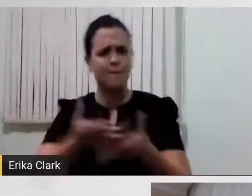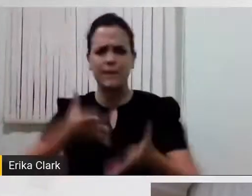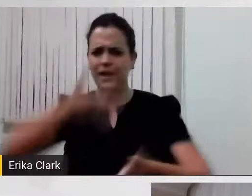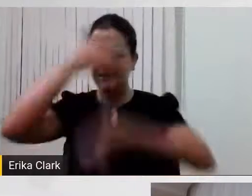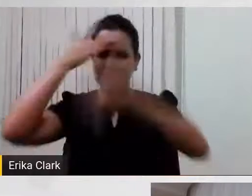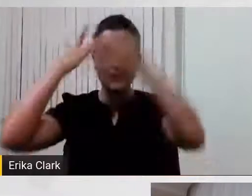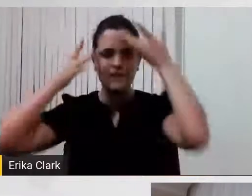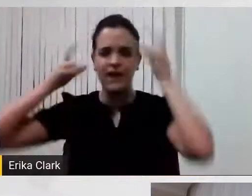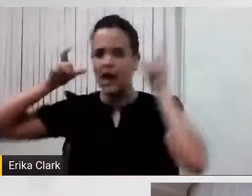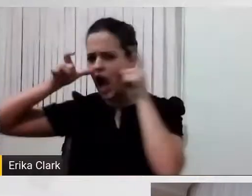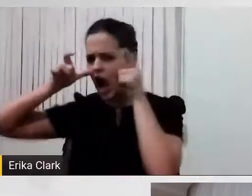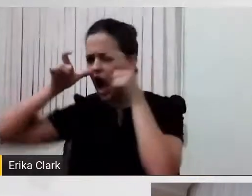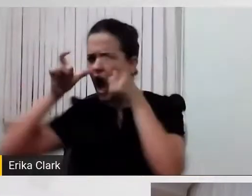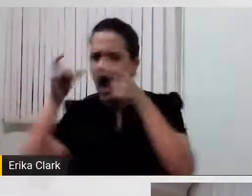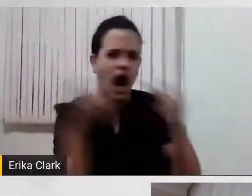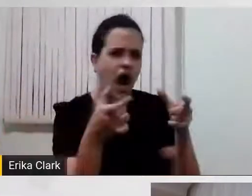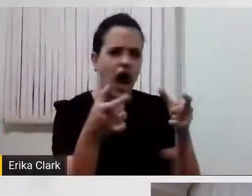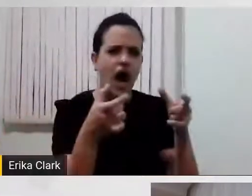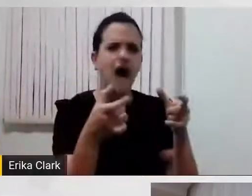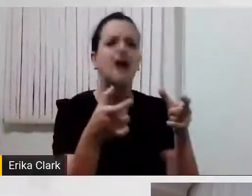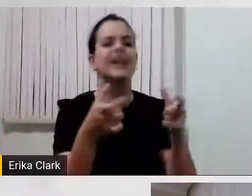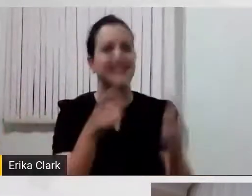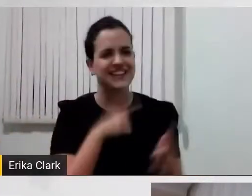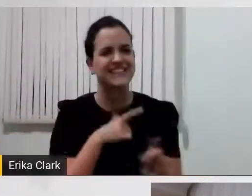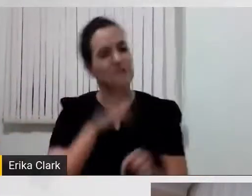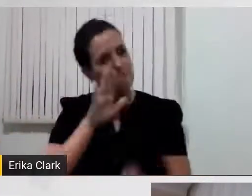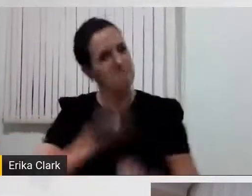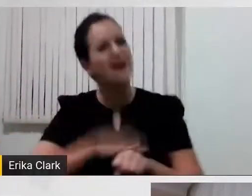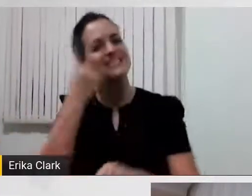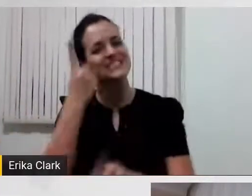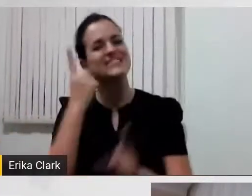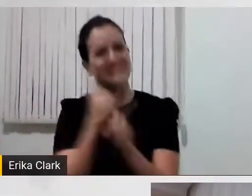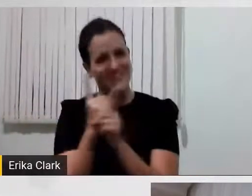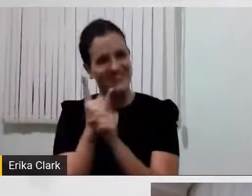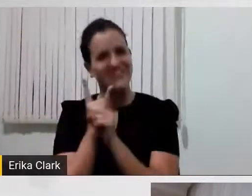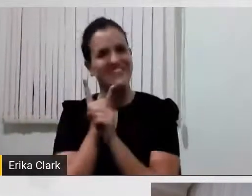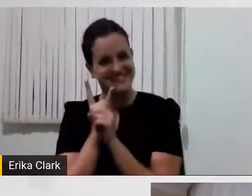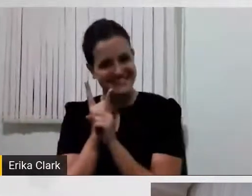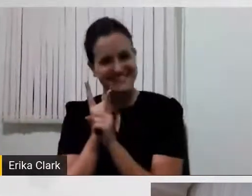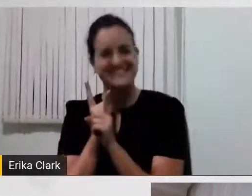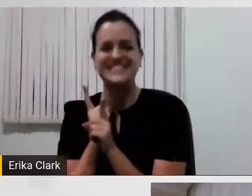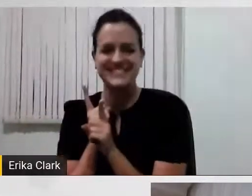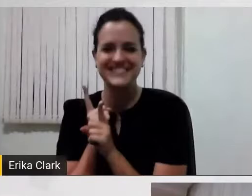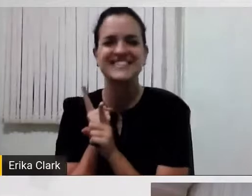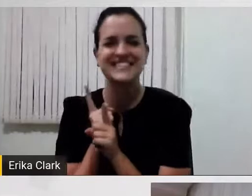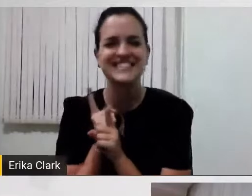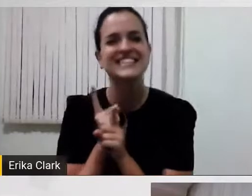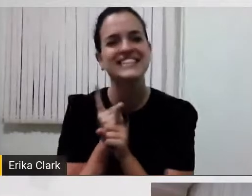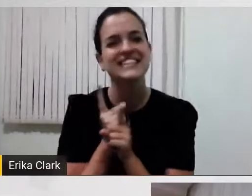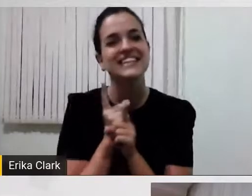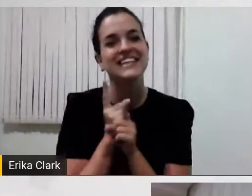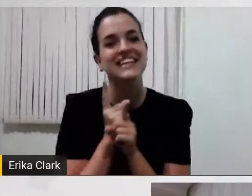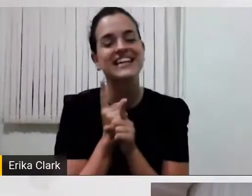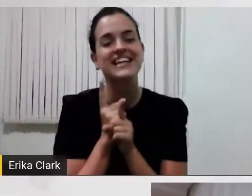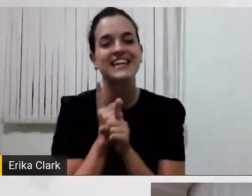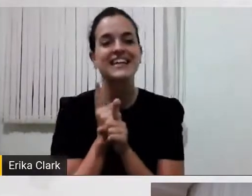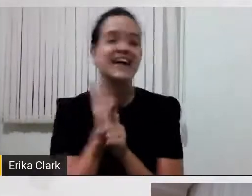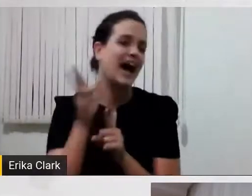interessadas em ter um segundo encontro, mas, porque esse assunto não se esgota